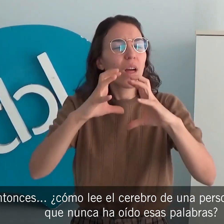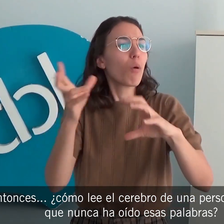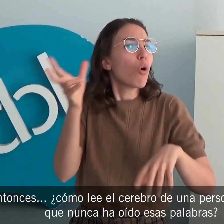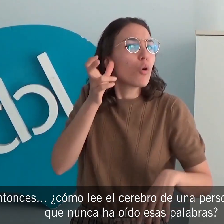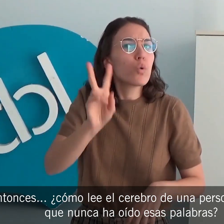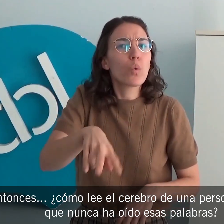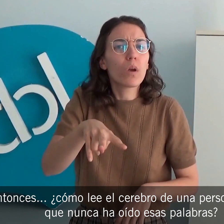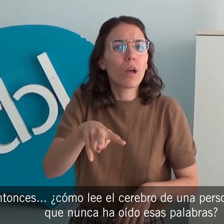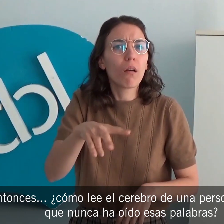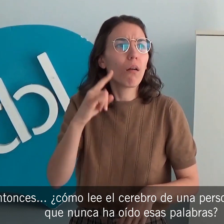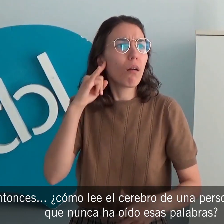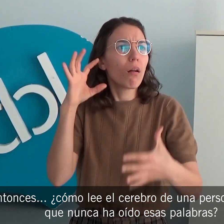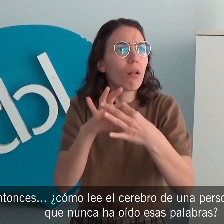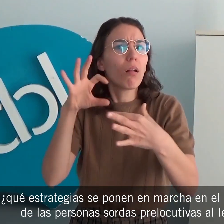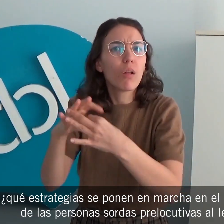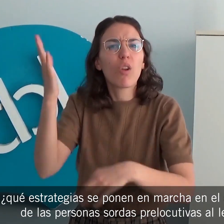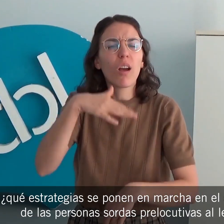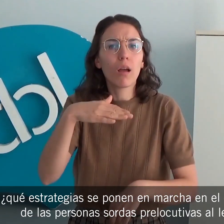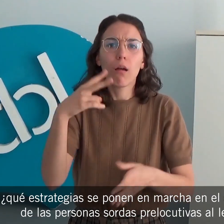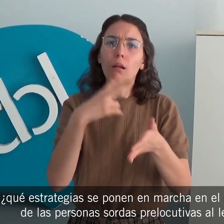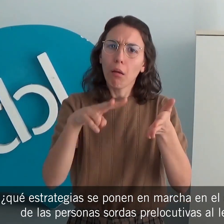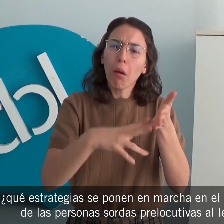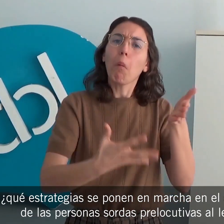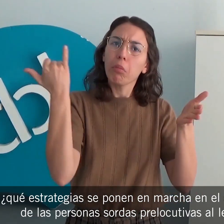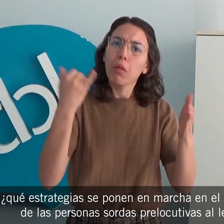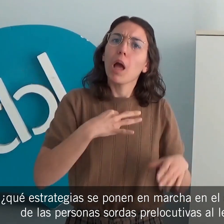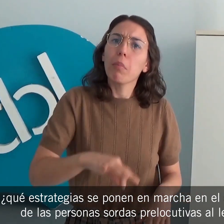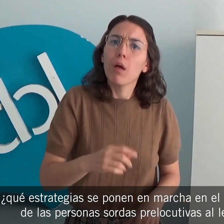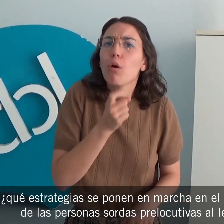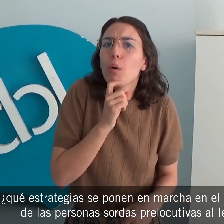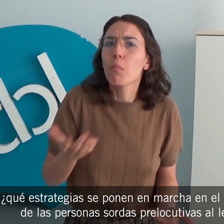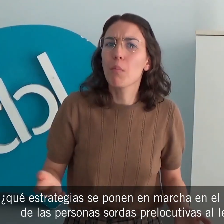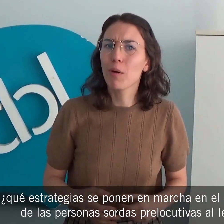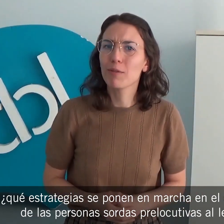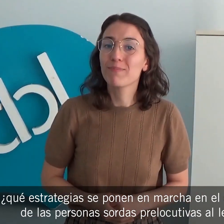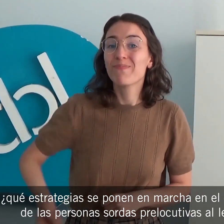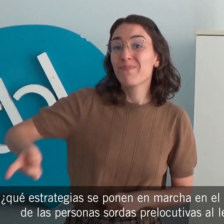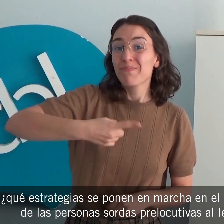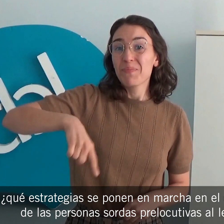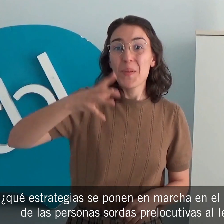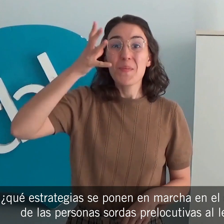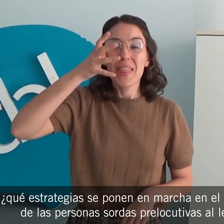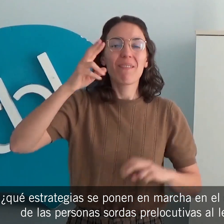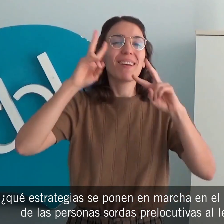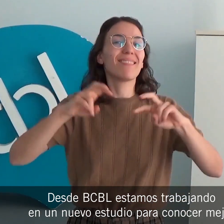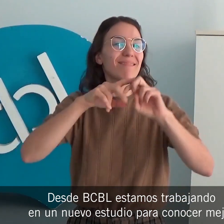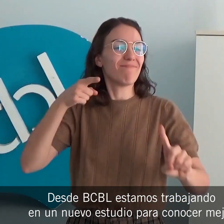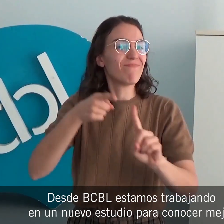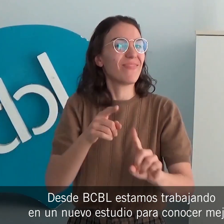nunca ha oído esas palabras? ¿Qué estrategias se ponen en marcha en el cerebro de las personas sordas prelocutivas al leer? Desde BCBN